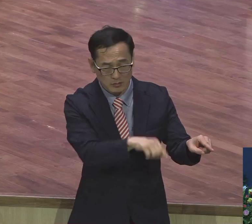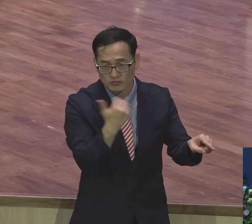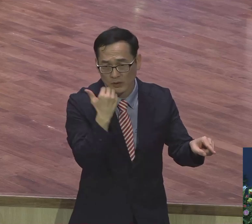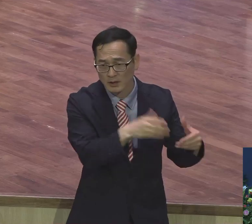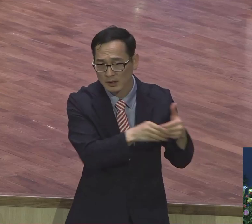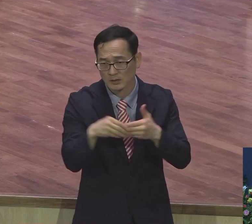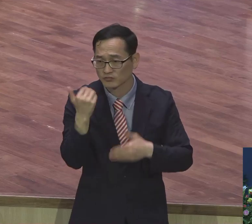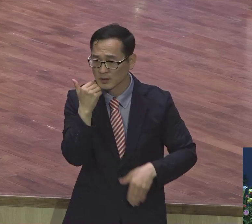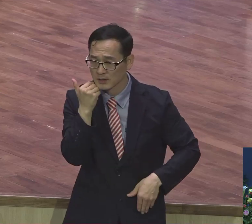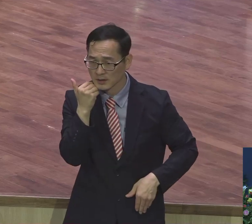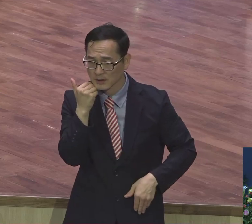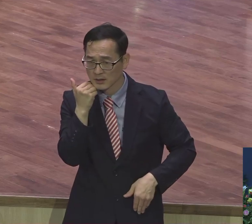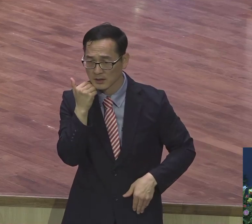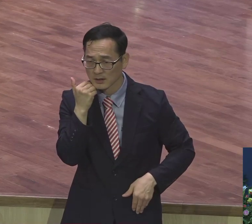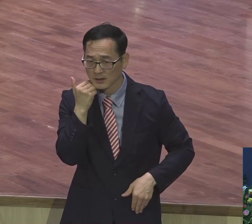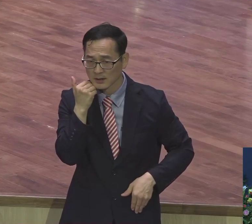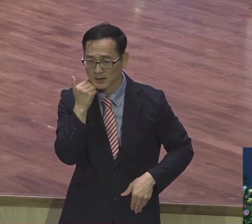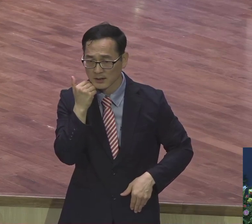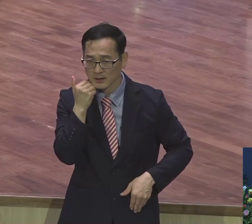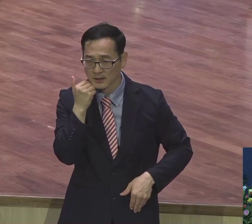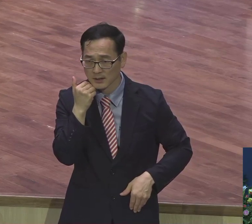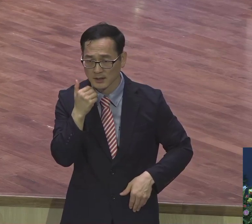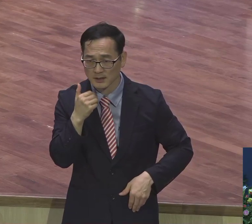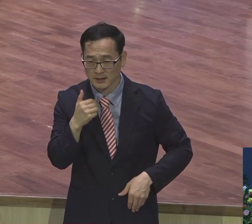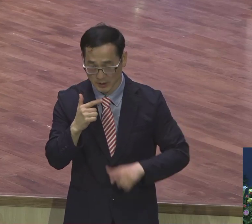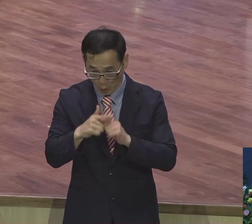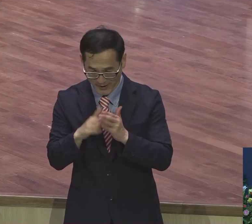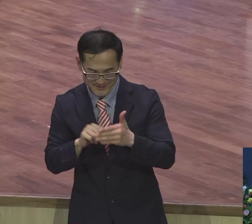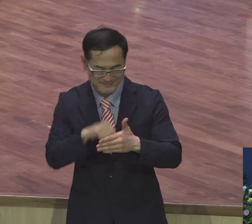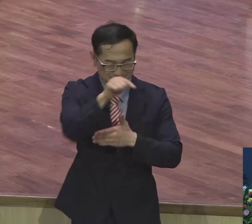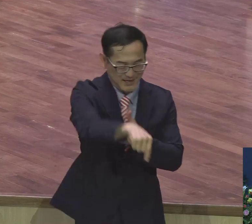일주일 내내 살면서 부딪히는 사람들 거의 다 불신자 아니에요?